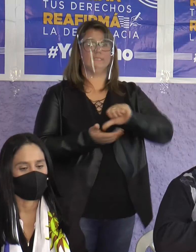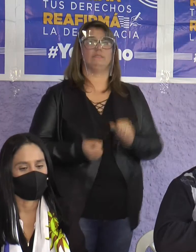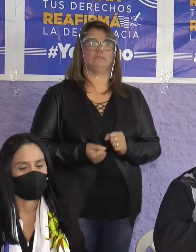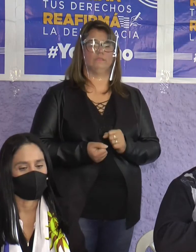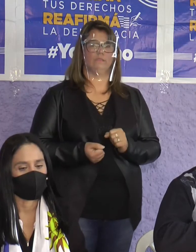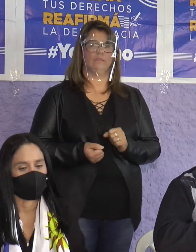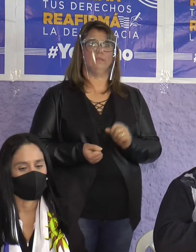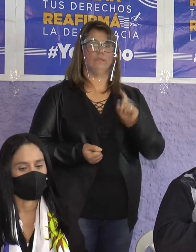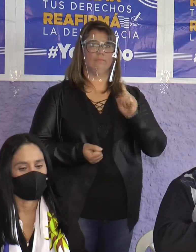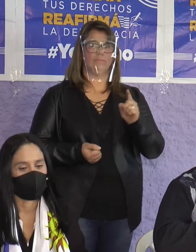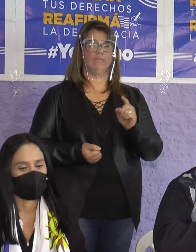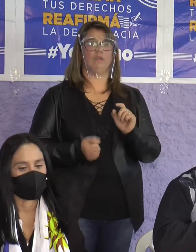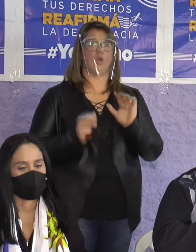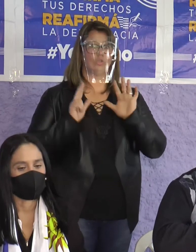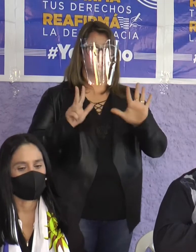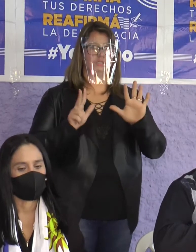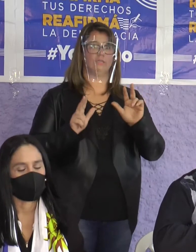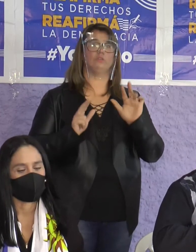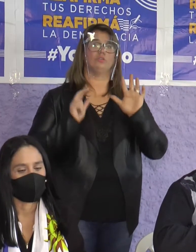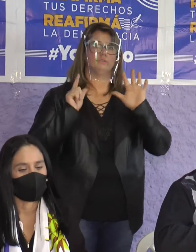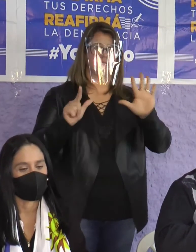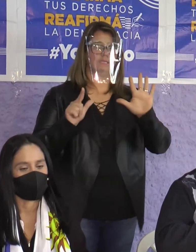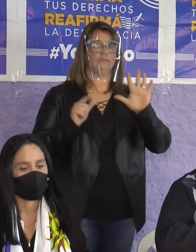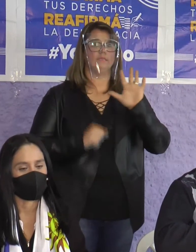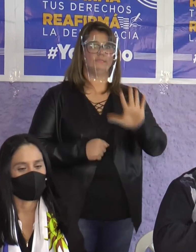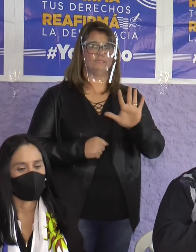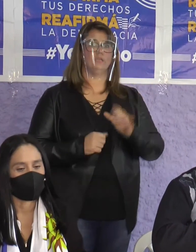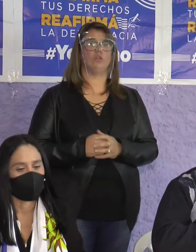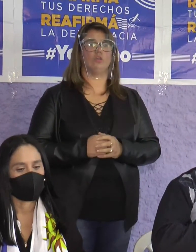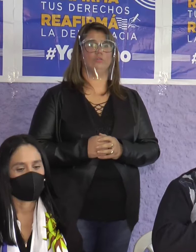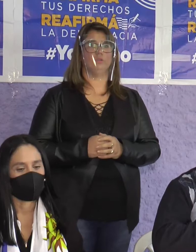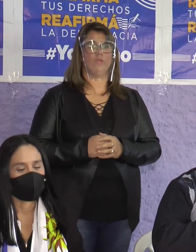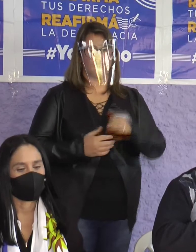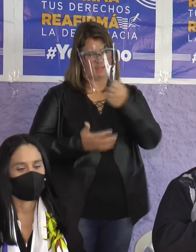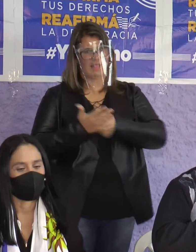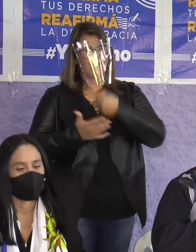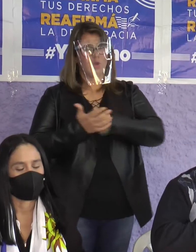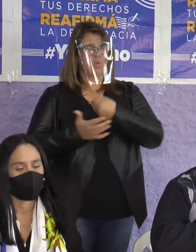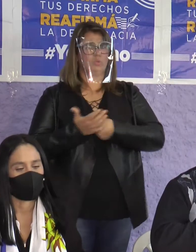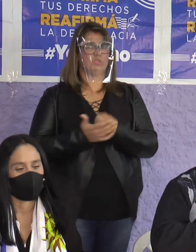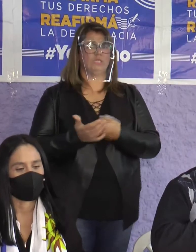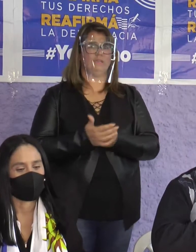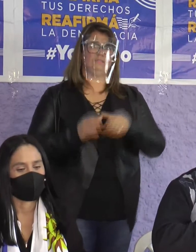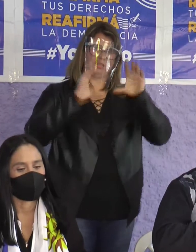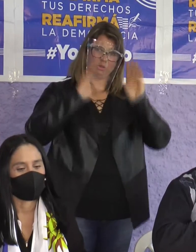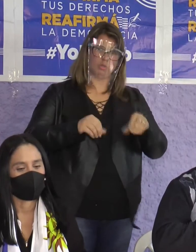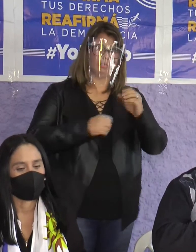defendiendo la lucha de los trabajadores y ese es el camino que siempre